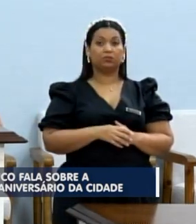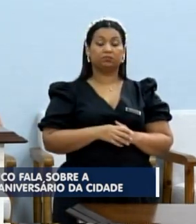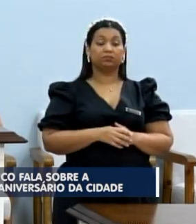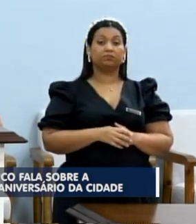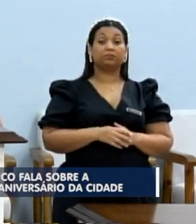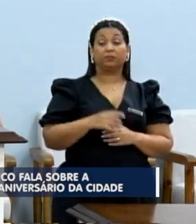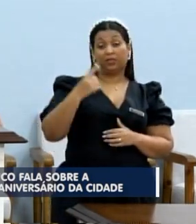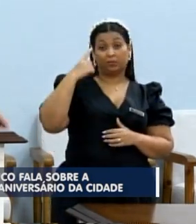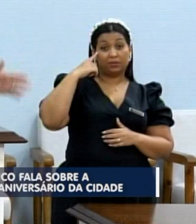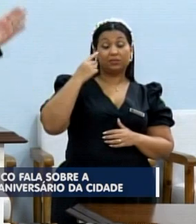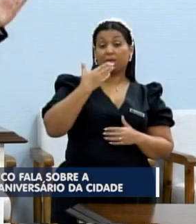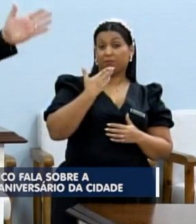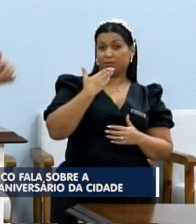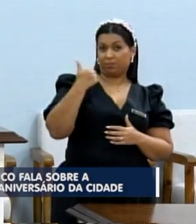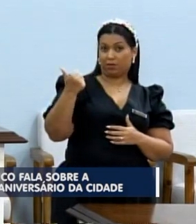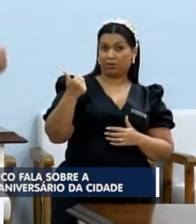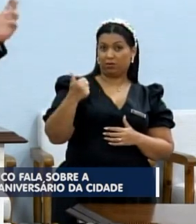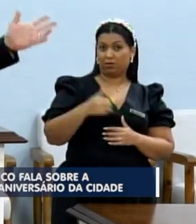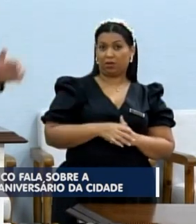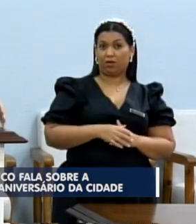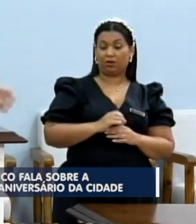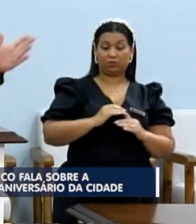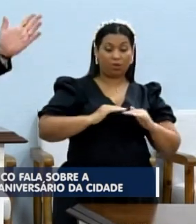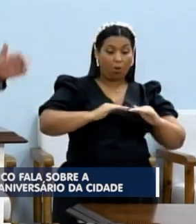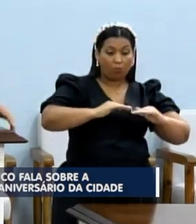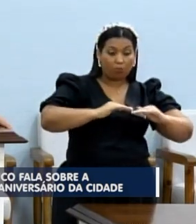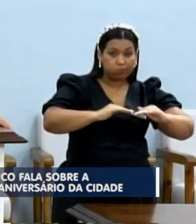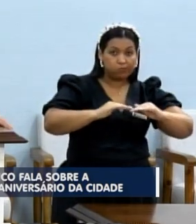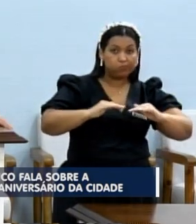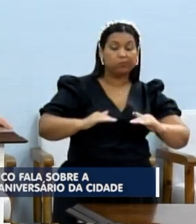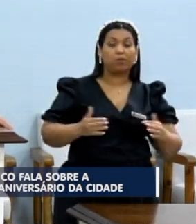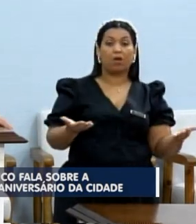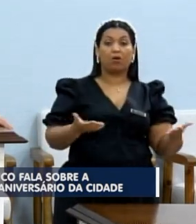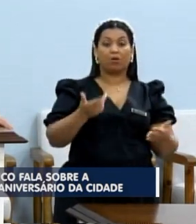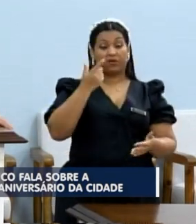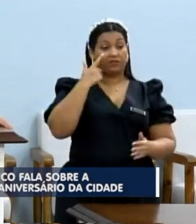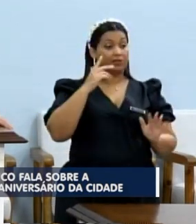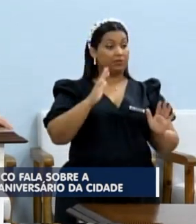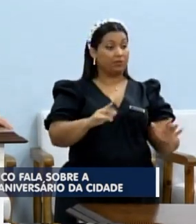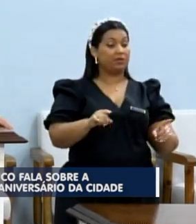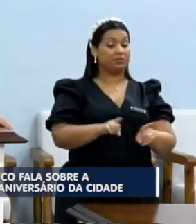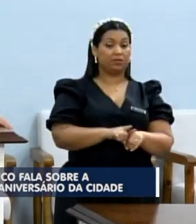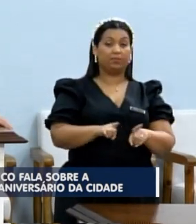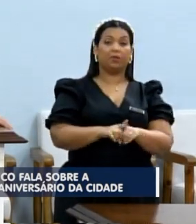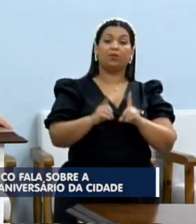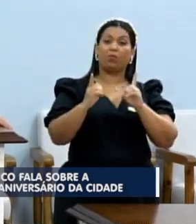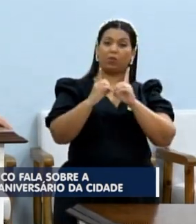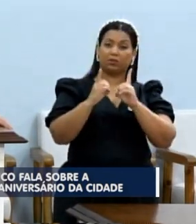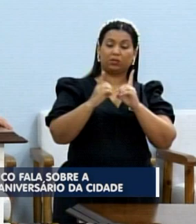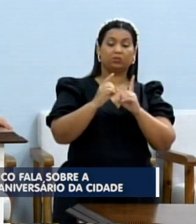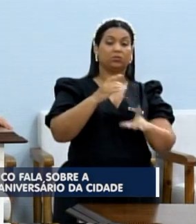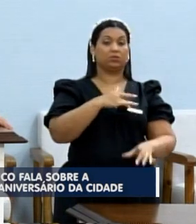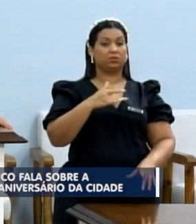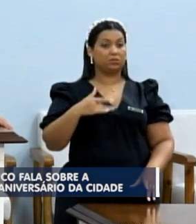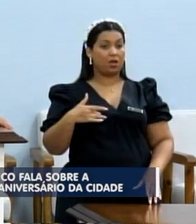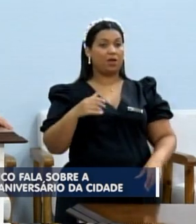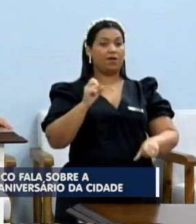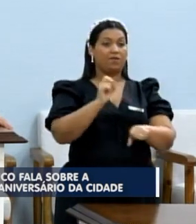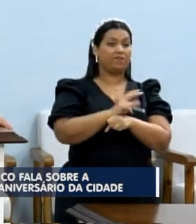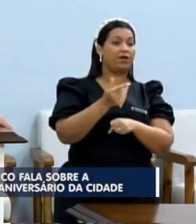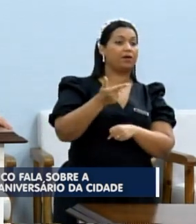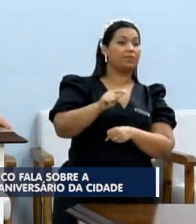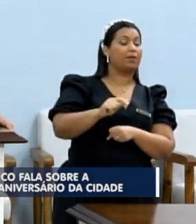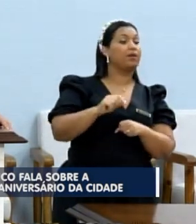pensamos sim em melhorar, não só um tapa-buraco como importante, como foi visto aqui agora, mas também um atendimento na saúde, mais vagas na